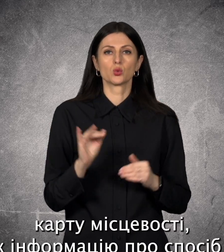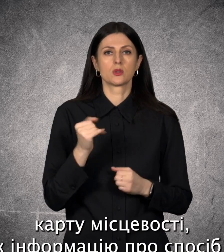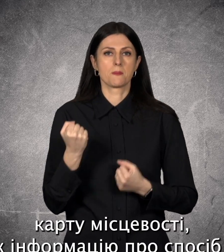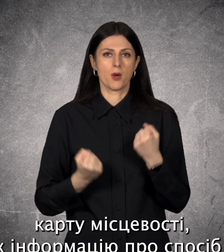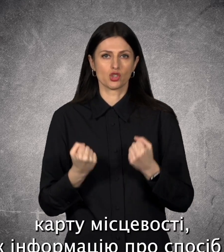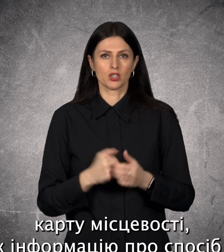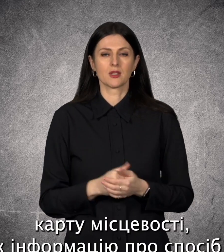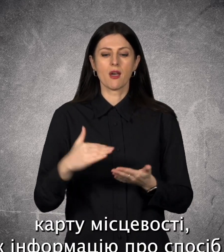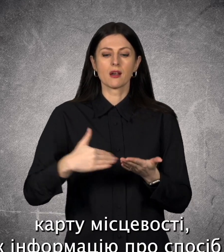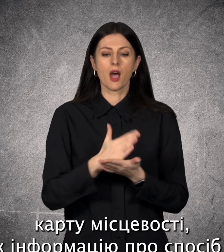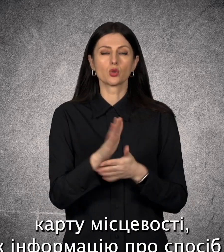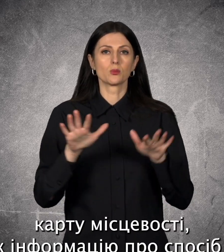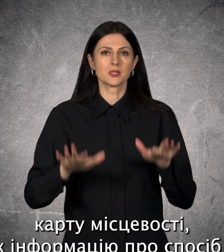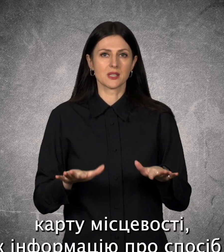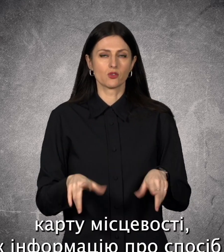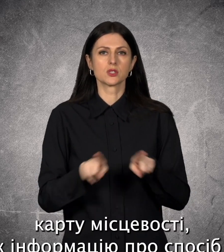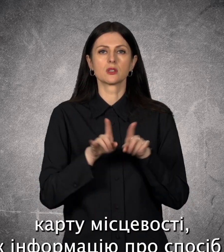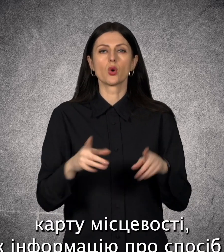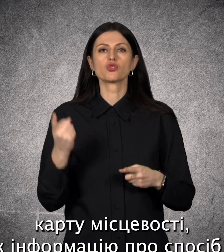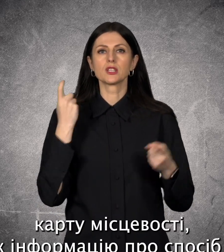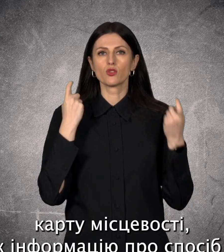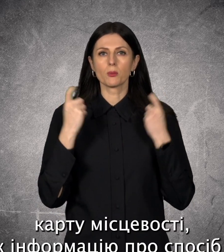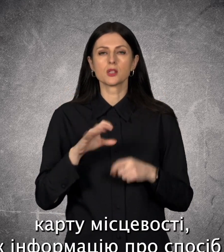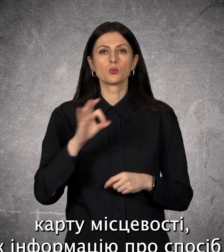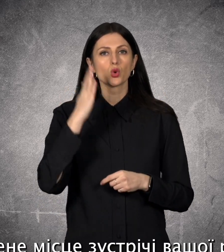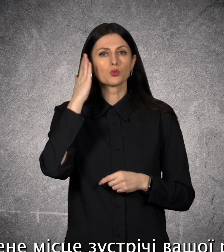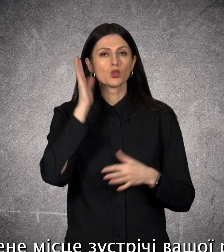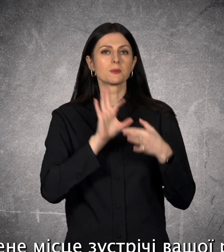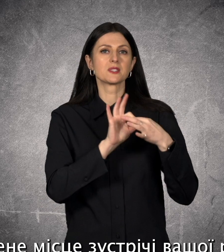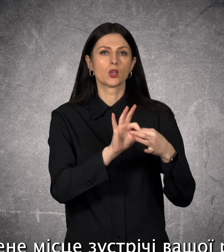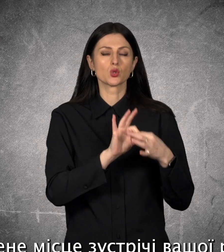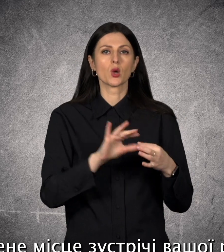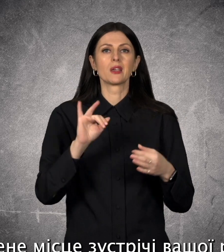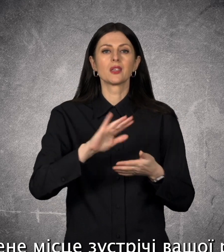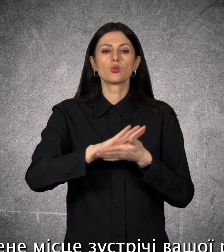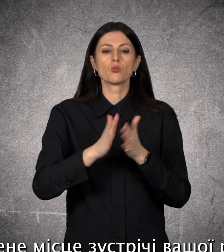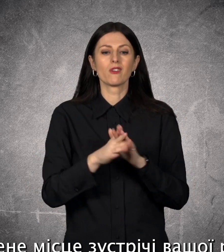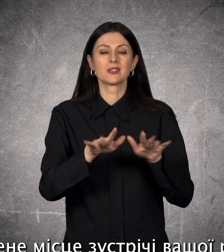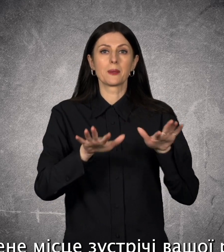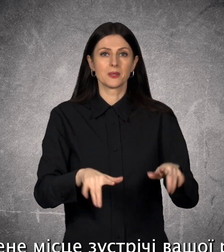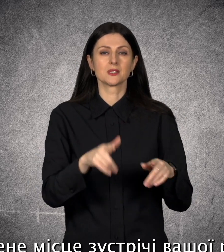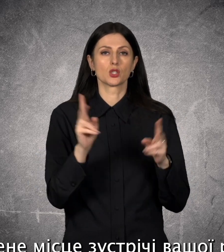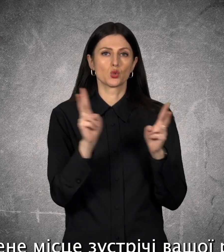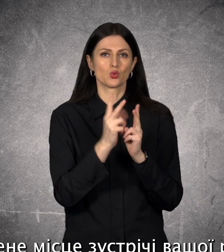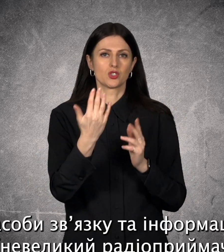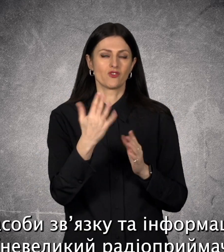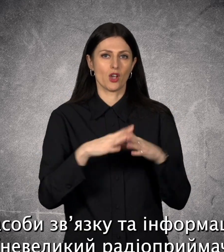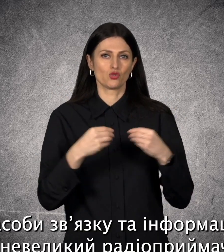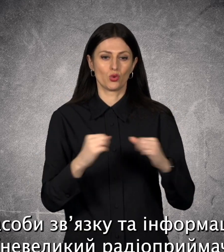Карту місцевості, а також інформацію про спосіб зв'язку і умовлене місце зустрічі вашої родини. Засоби зв